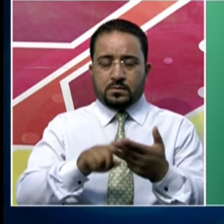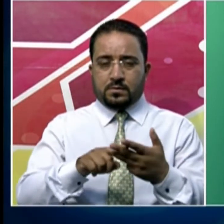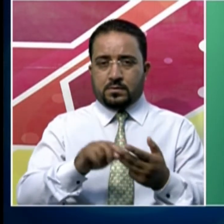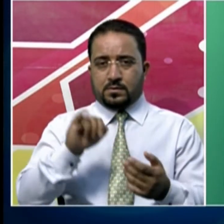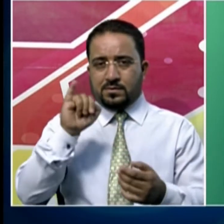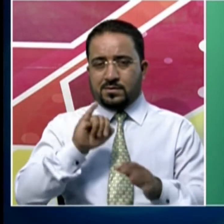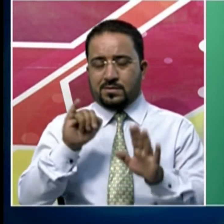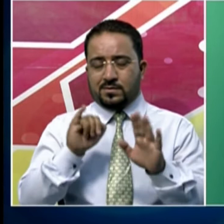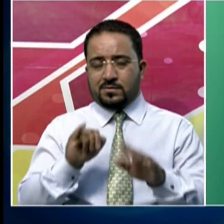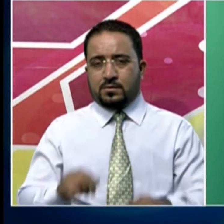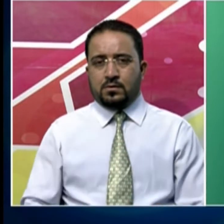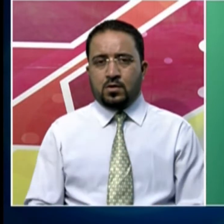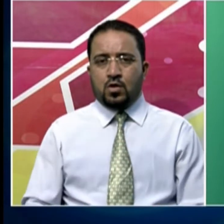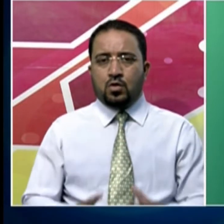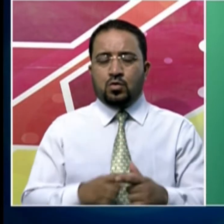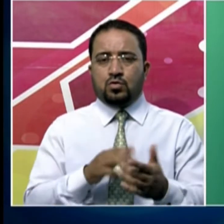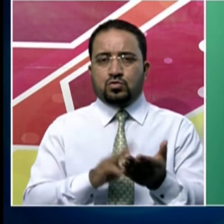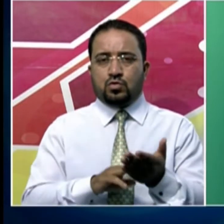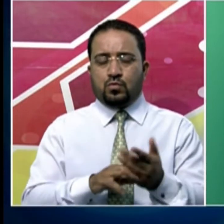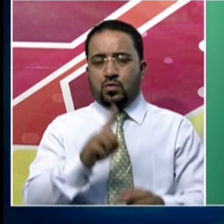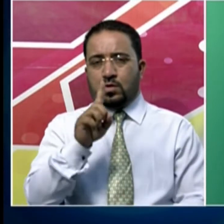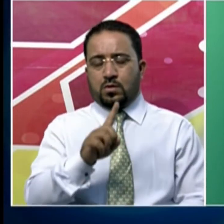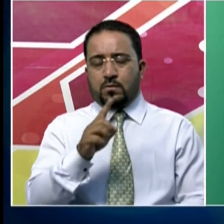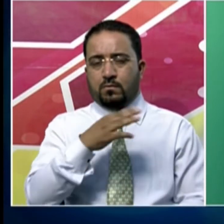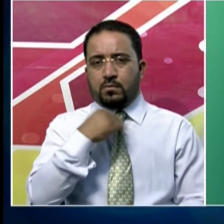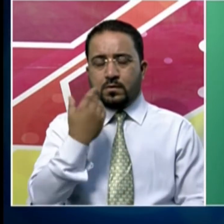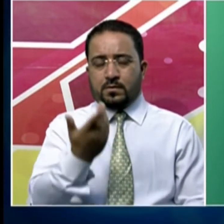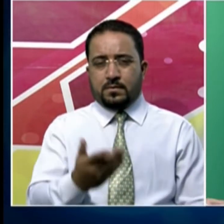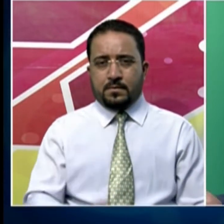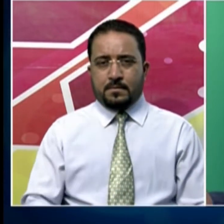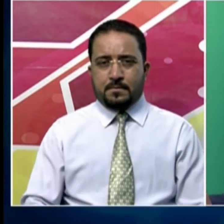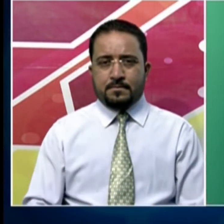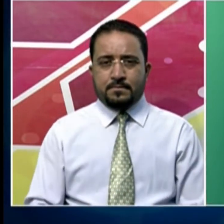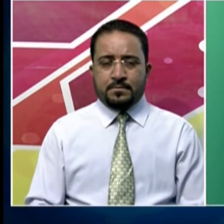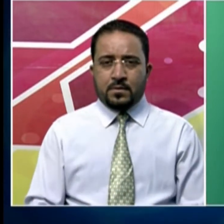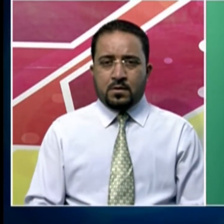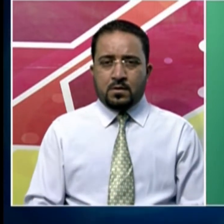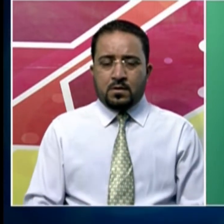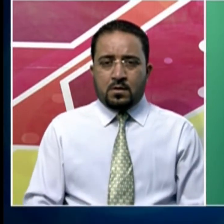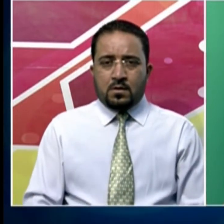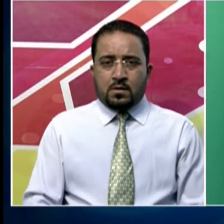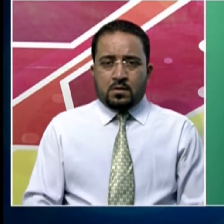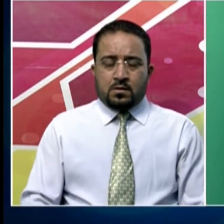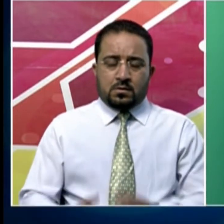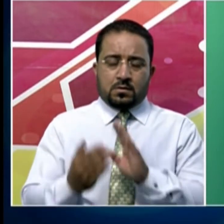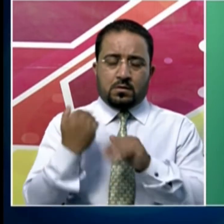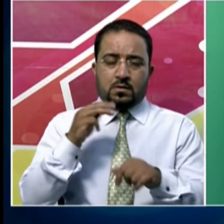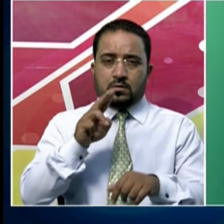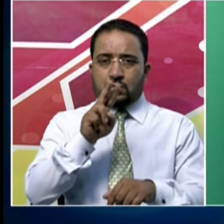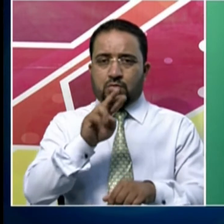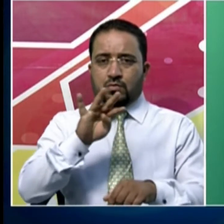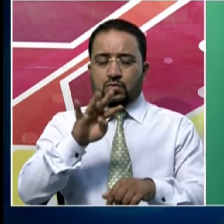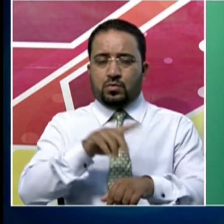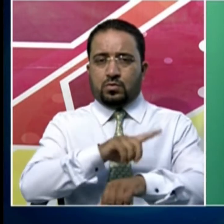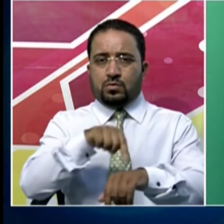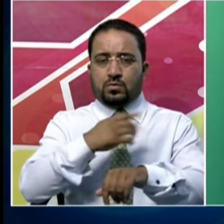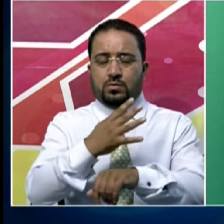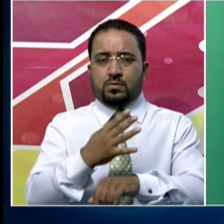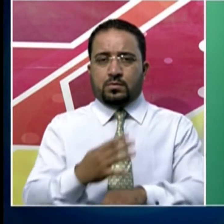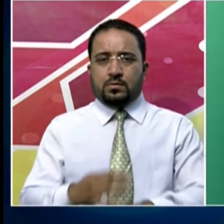اور جمہ صوبے کا ایک شخص شامل ہیں پچھلے چوبیس گھنٹوں کے دوران